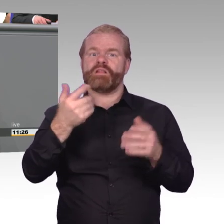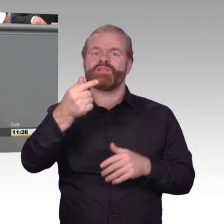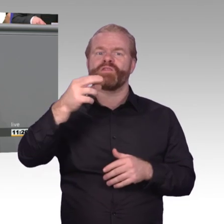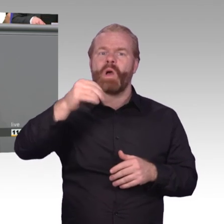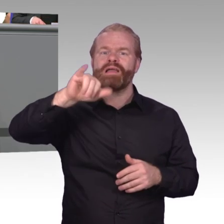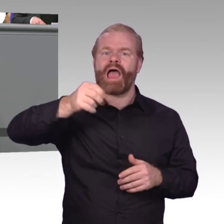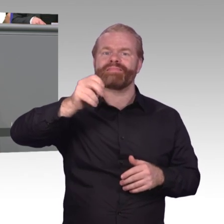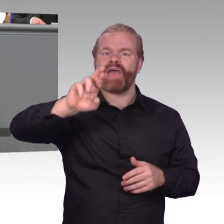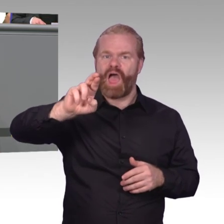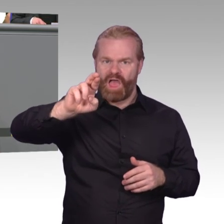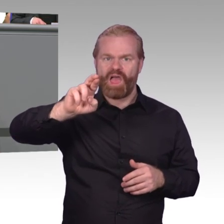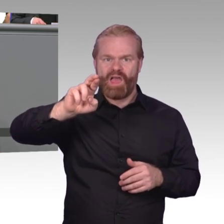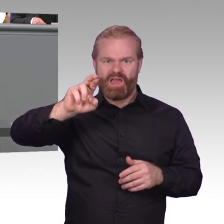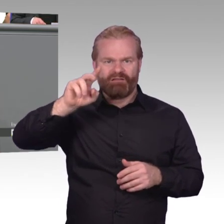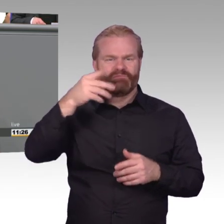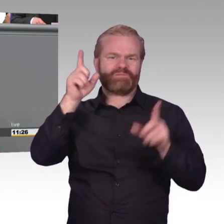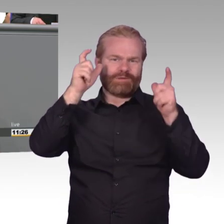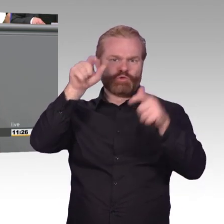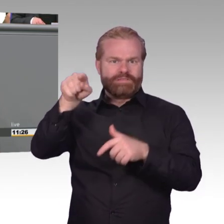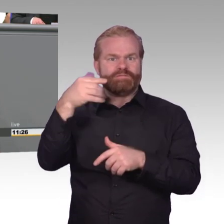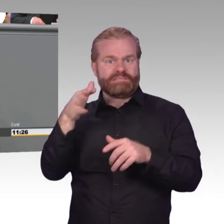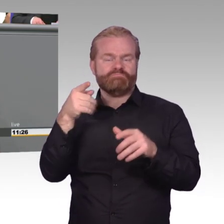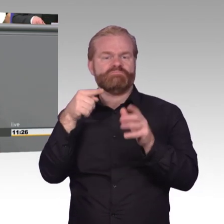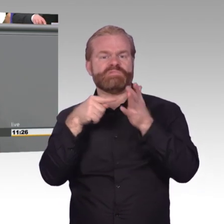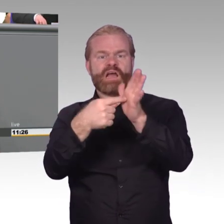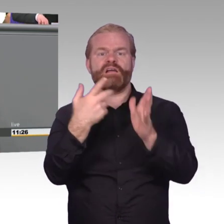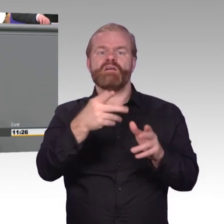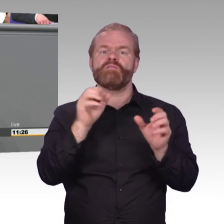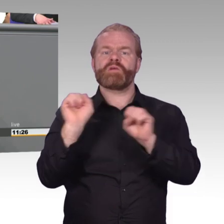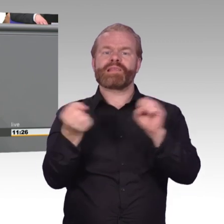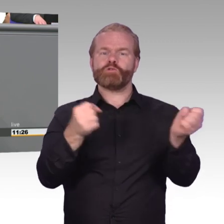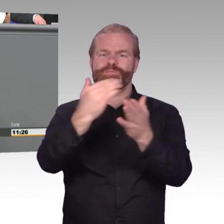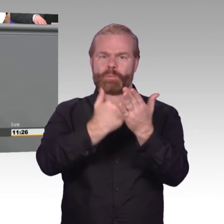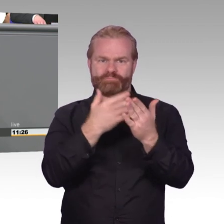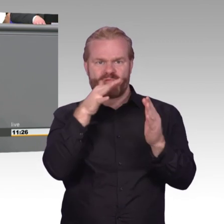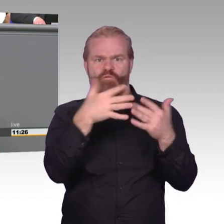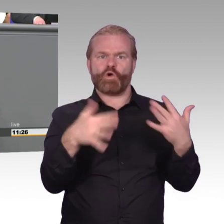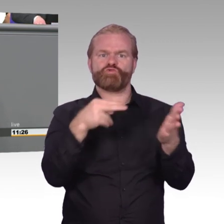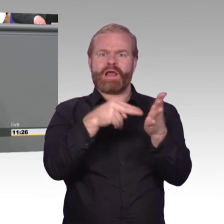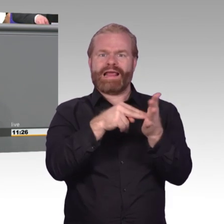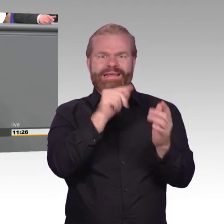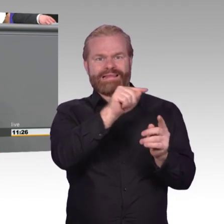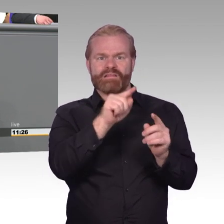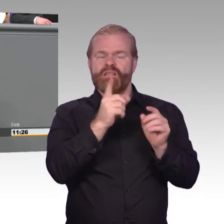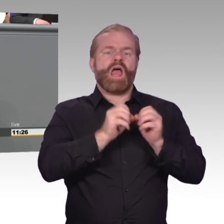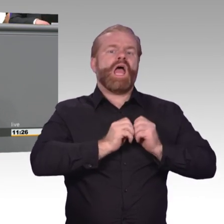Sicherheitsbehörden werden von der Bundesregierung aktuell untersucht. Die AfD fordert die Regierung auf, aus den gemachten Fehlern zu lernen.